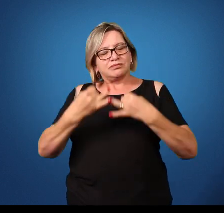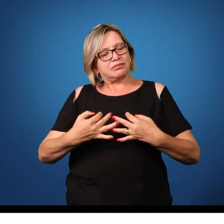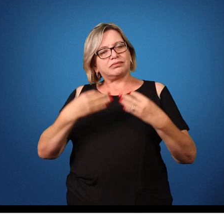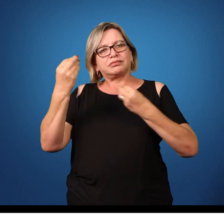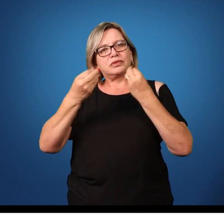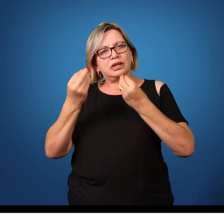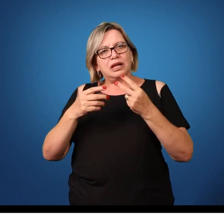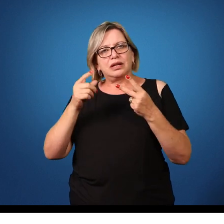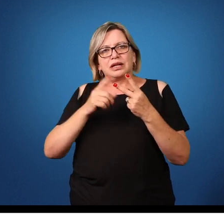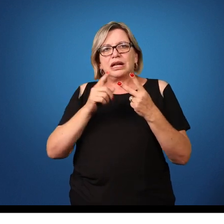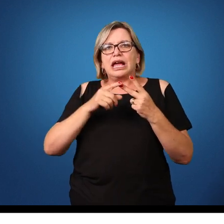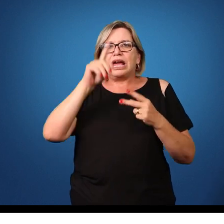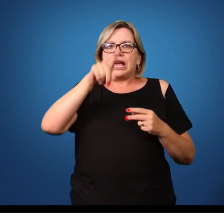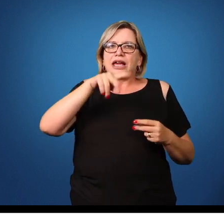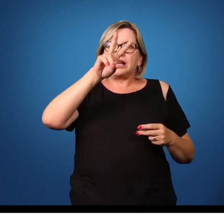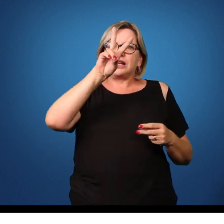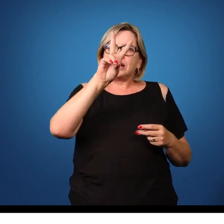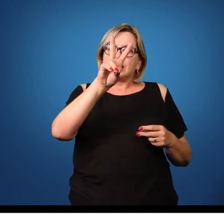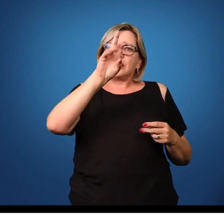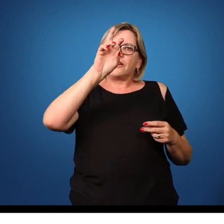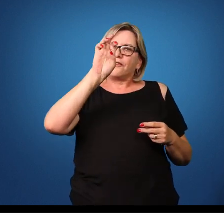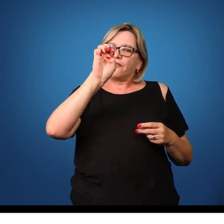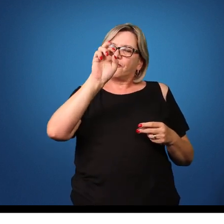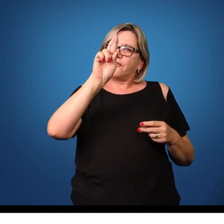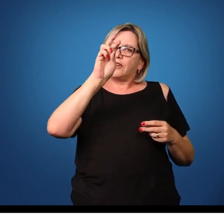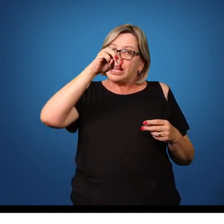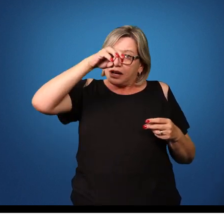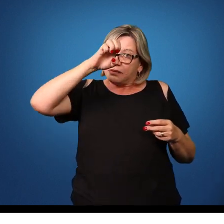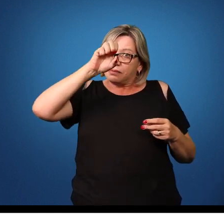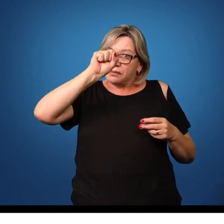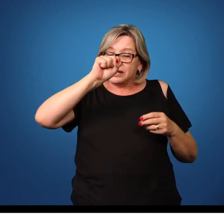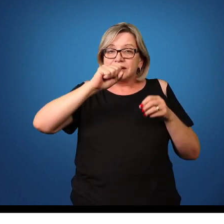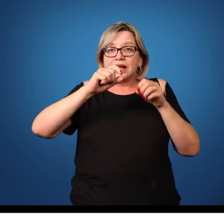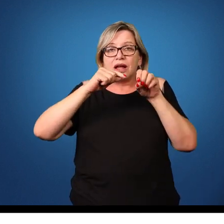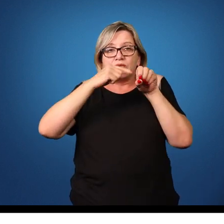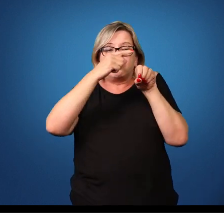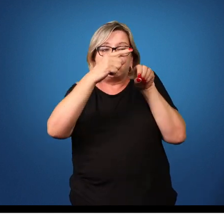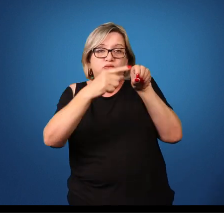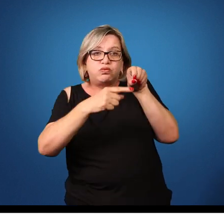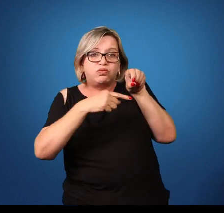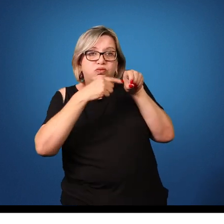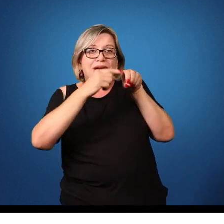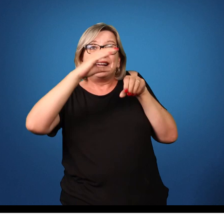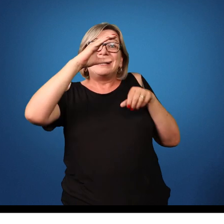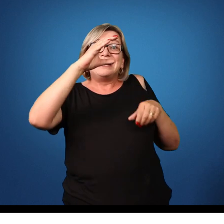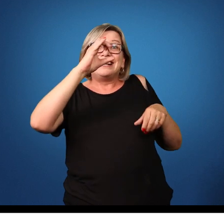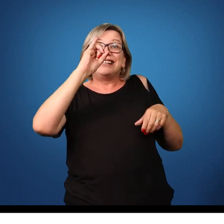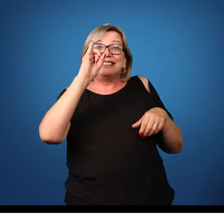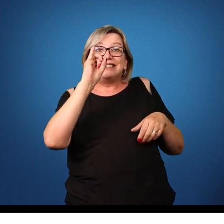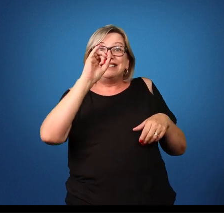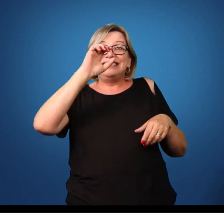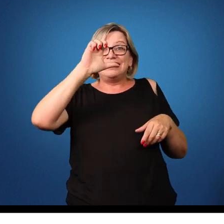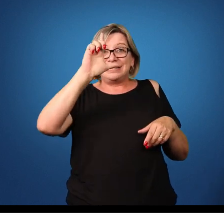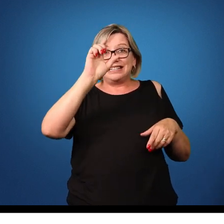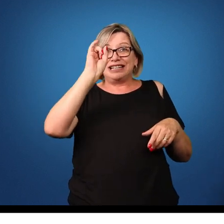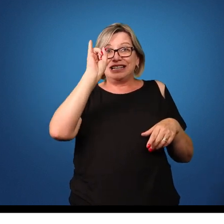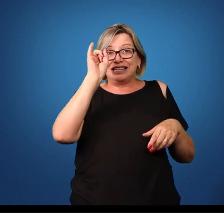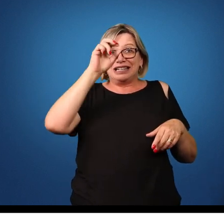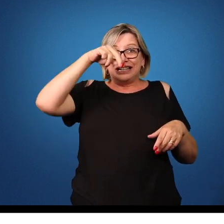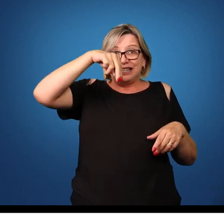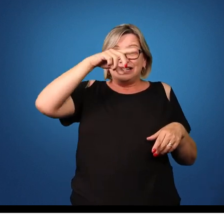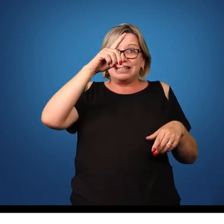também são conhecidos como vermes cilíndricos. Então, veja bem, a primeira diferença entre nematóide e